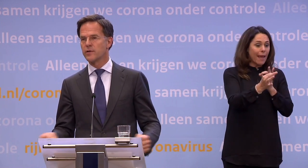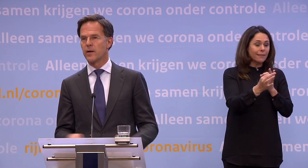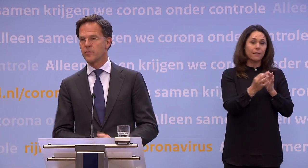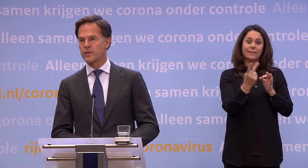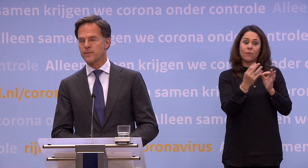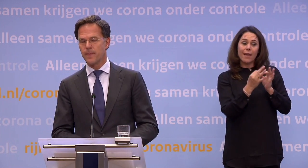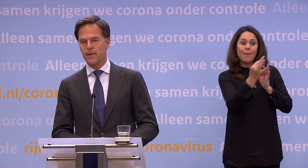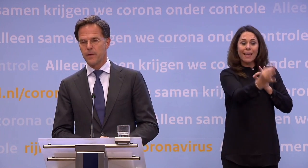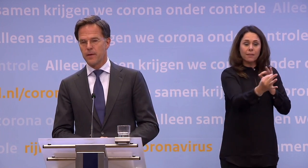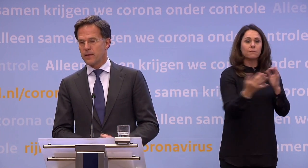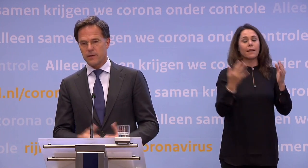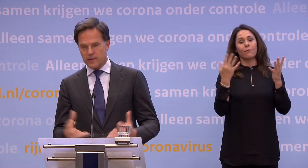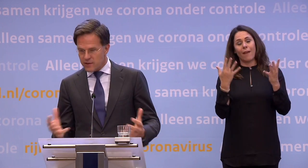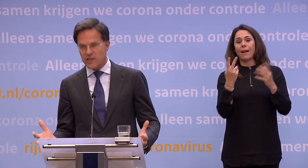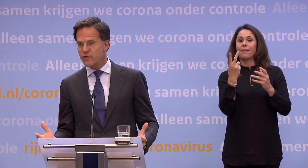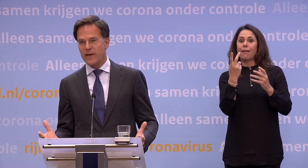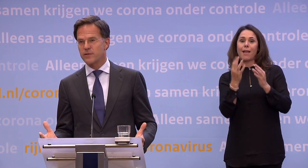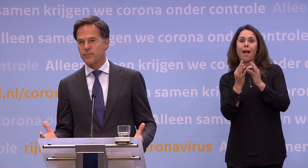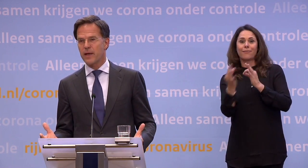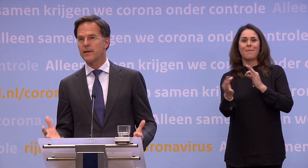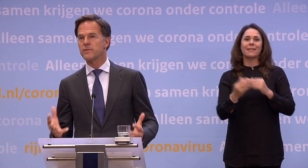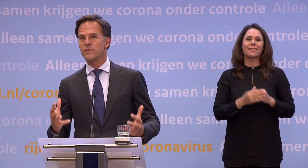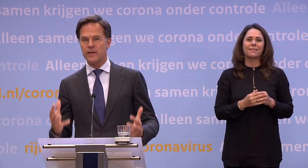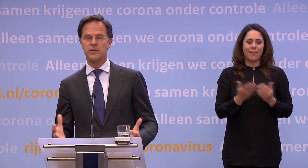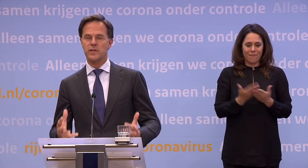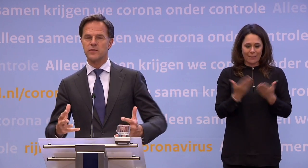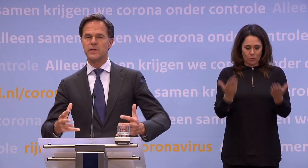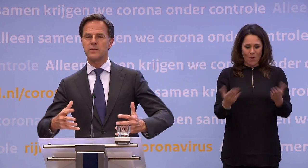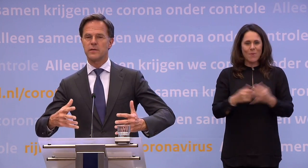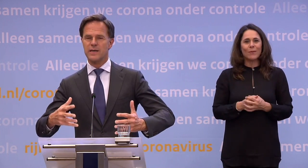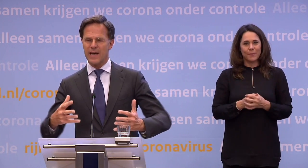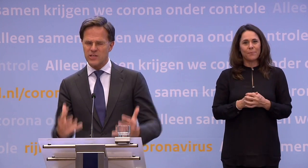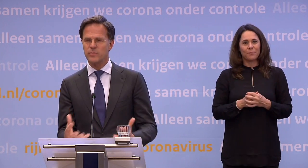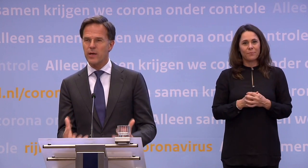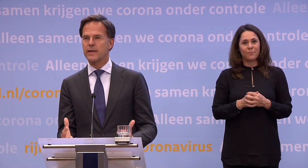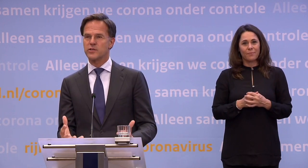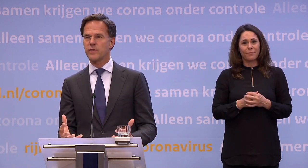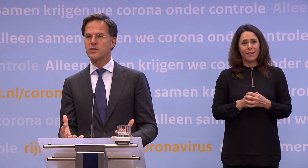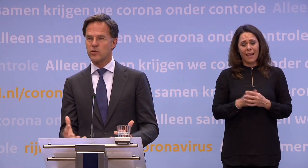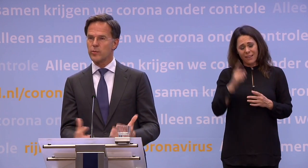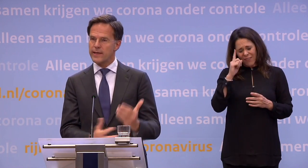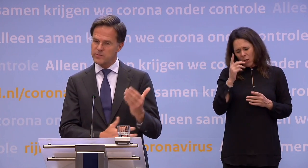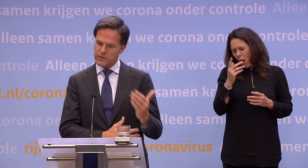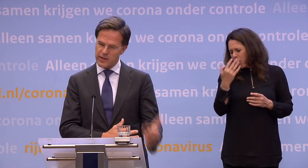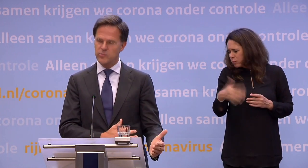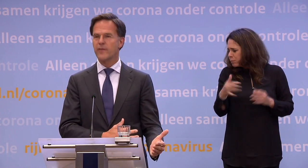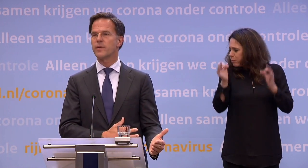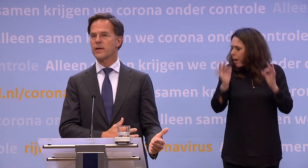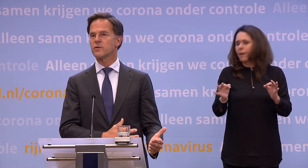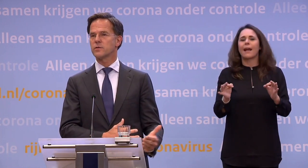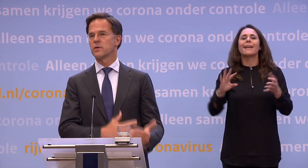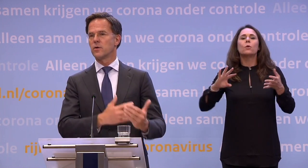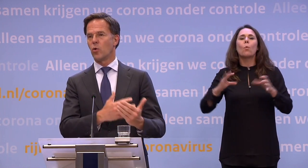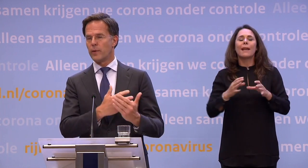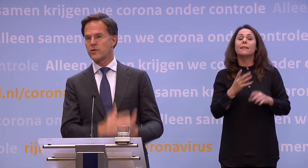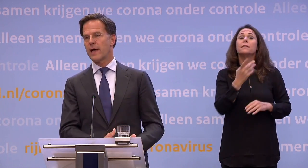heel veel landen is het anderhalve meter. Dat zijn de feiten. En we weten dat die razend belangrijk is geweest... ...in combinatie met het thuisblijven